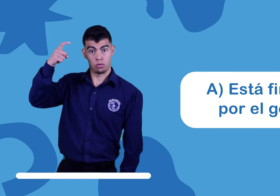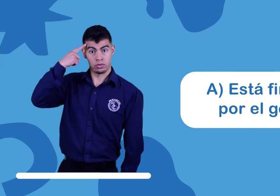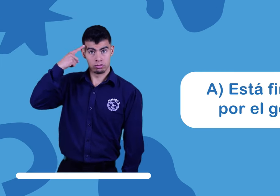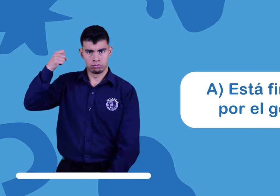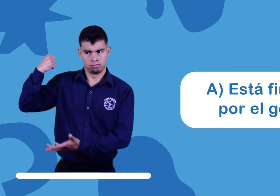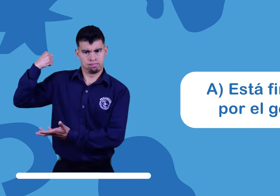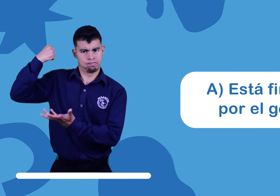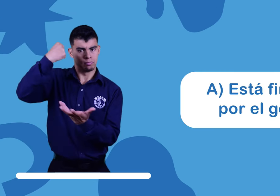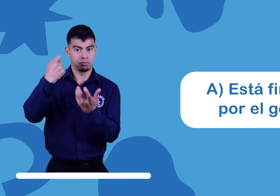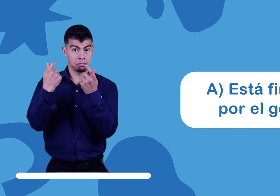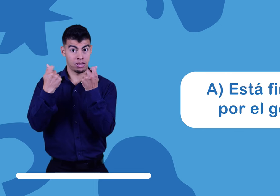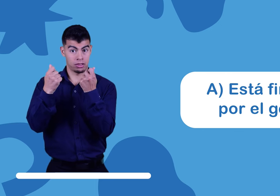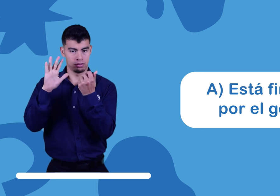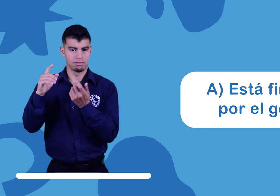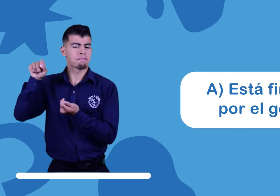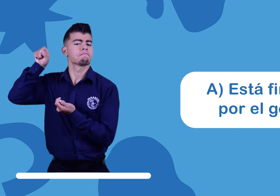Está financiada por el gobierno.